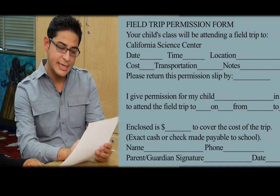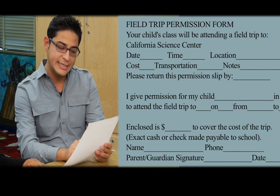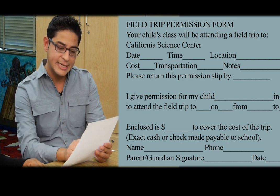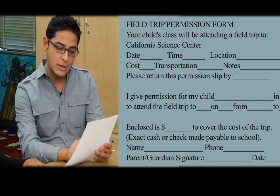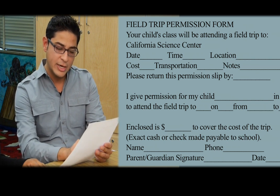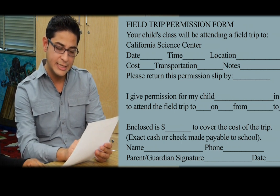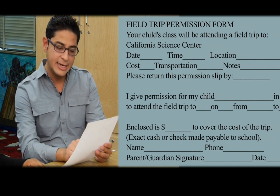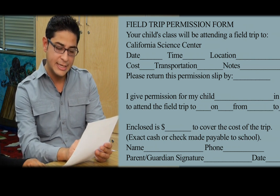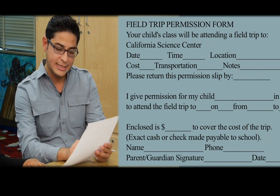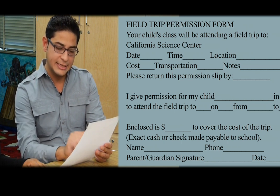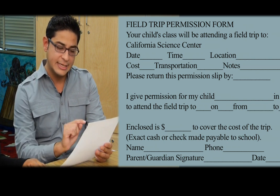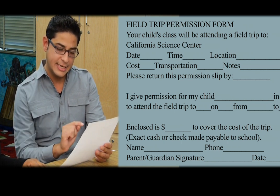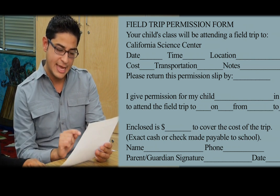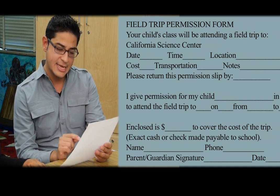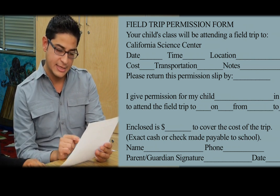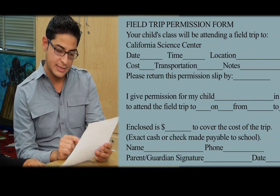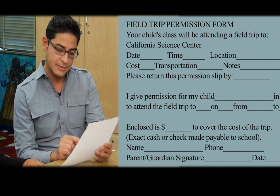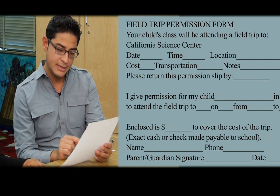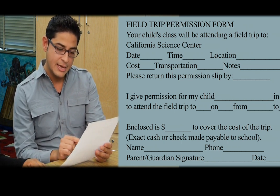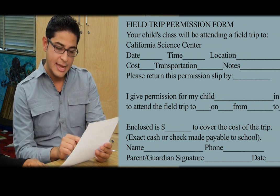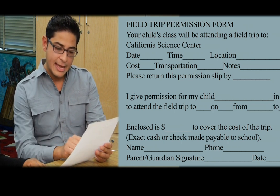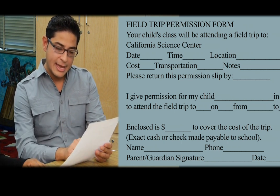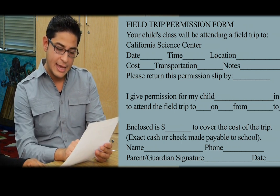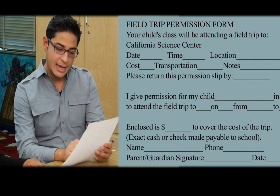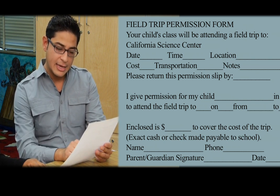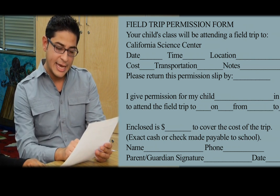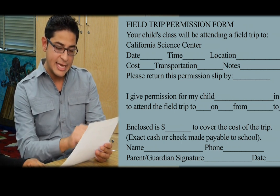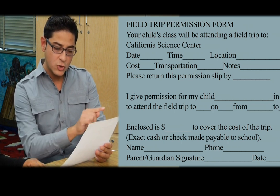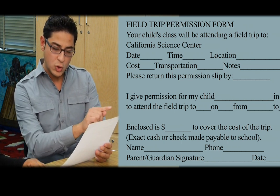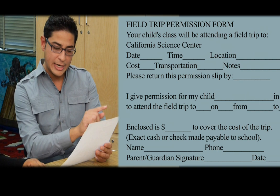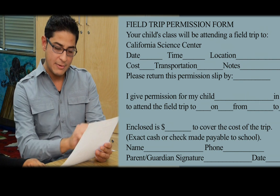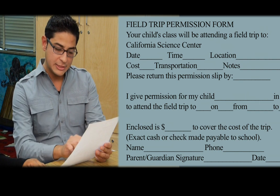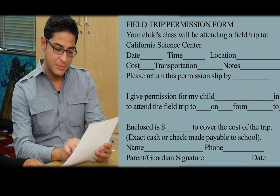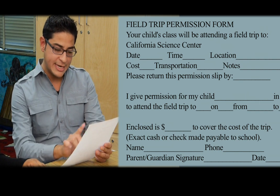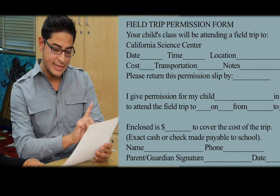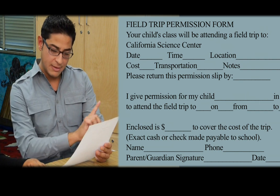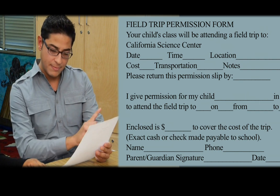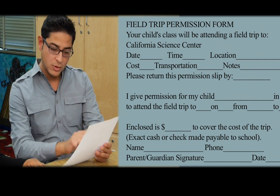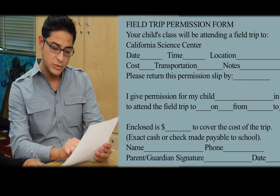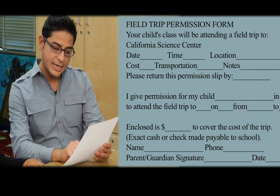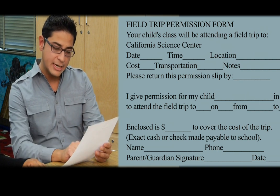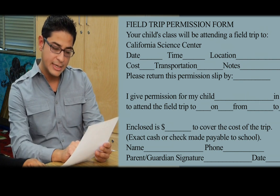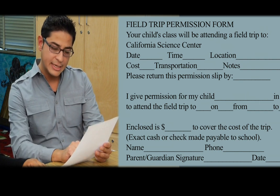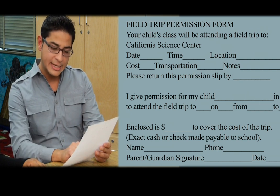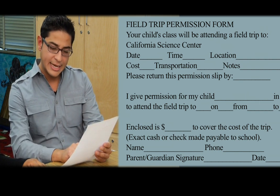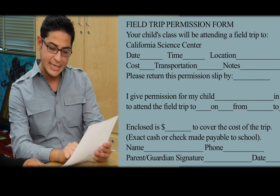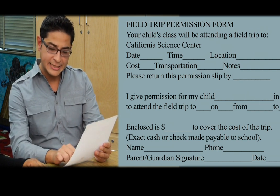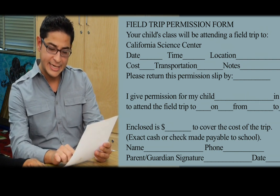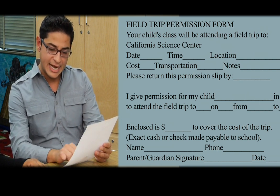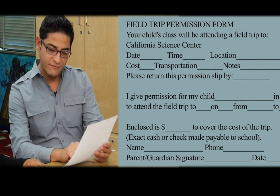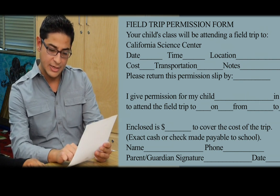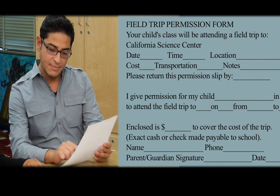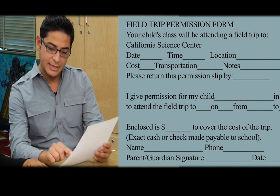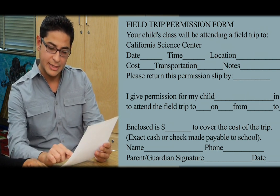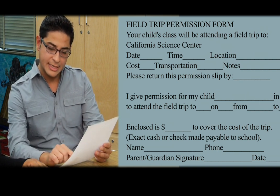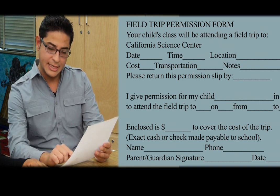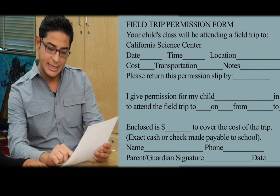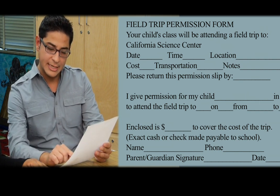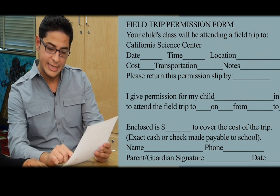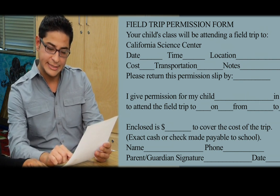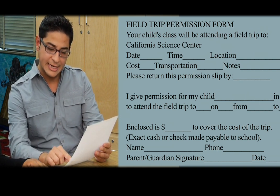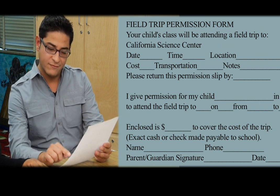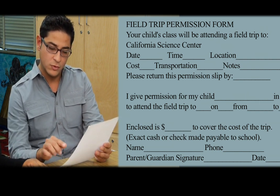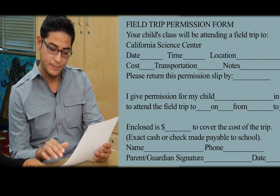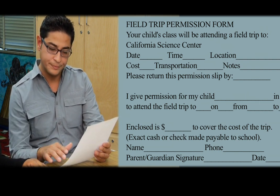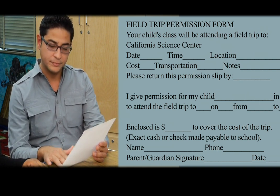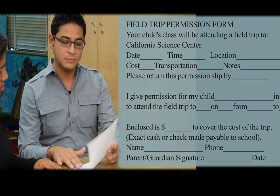hora y el dinero que tiene que tiene que añadir ella yo creo que le va a explicar déjeme preguntar y aquí sería la firma y